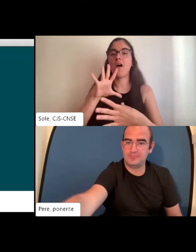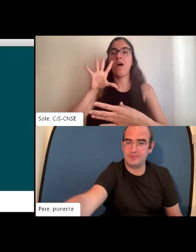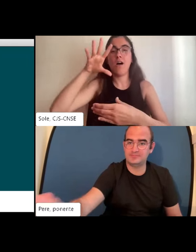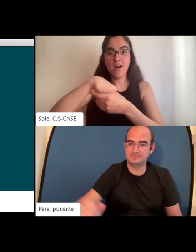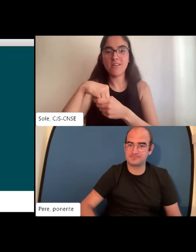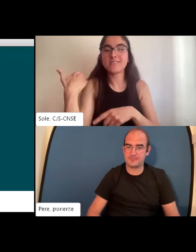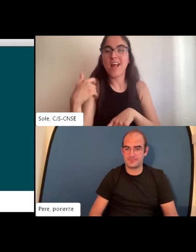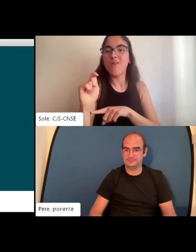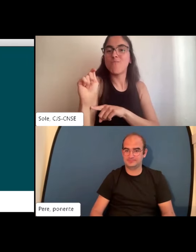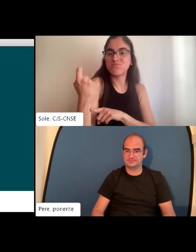competencias...